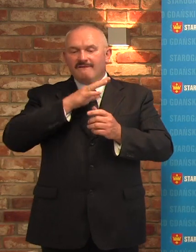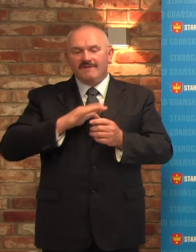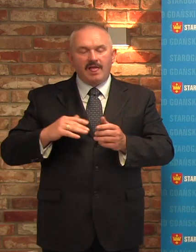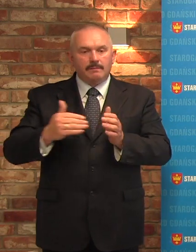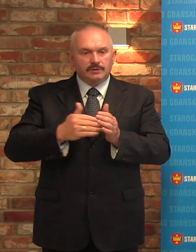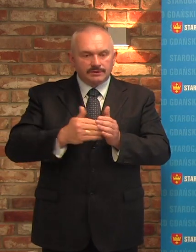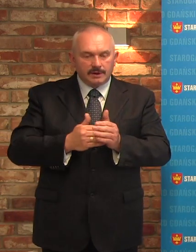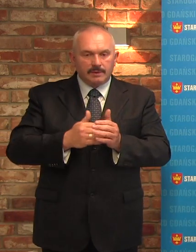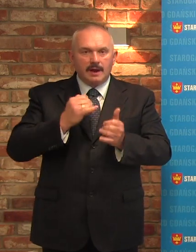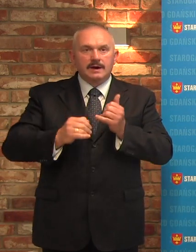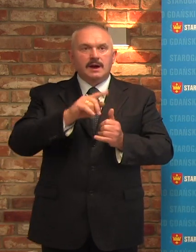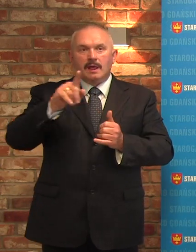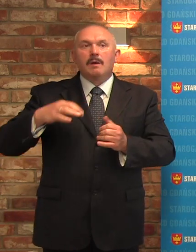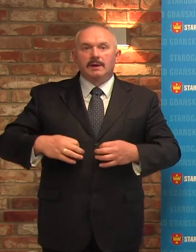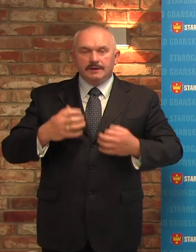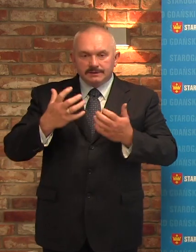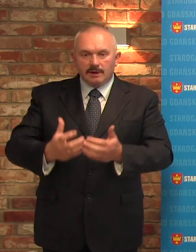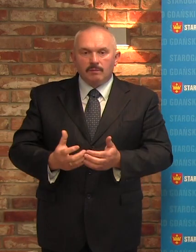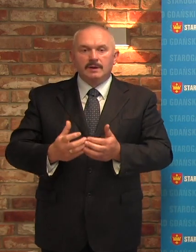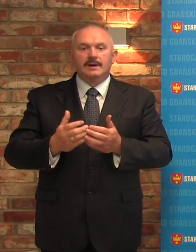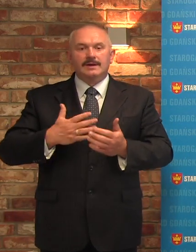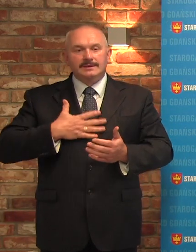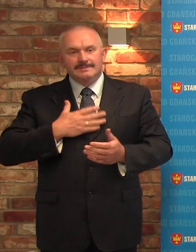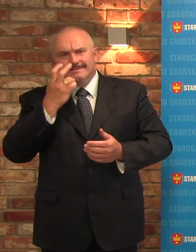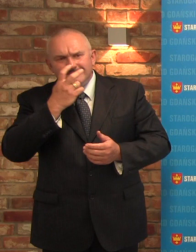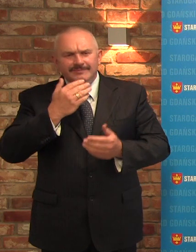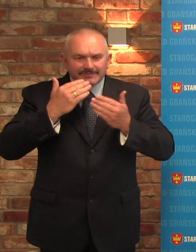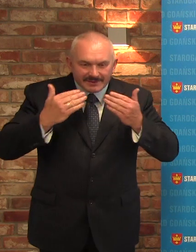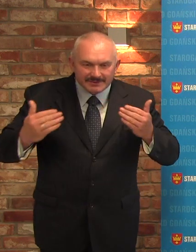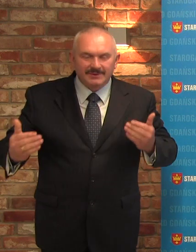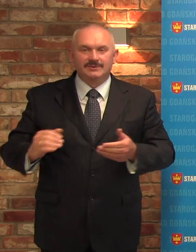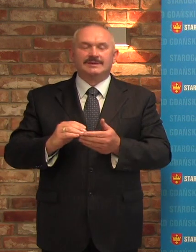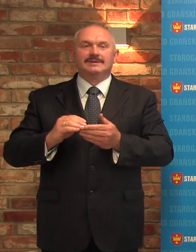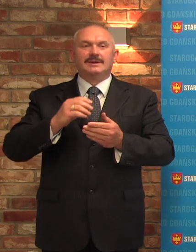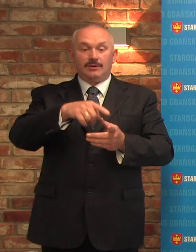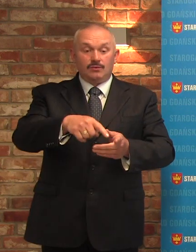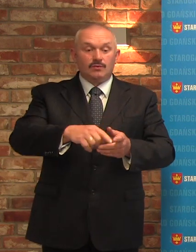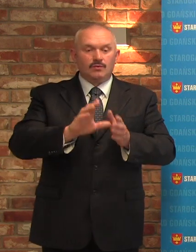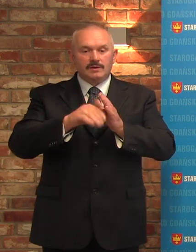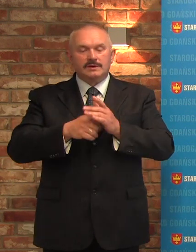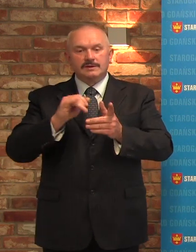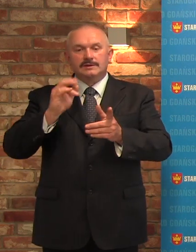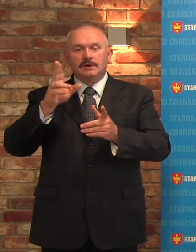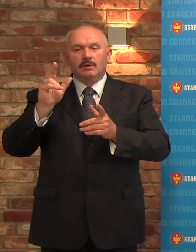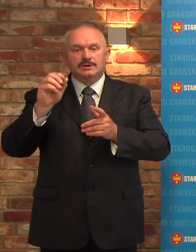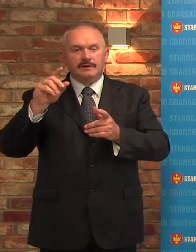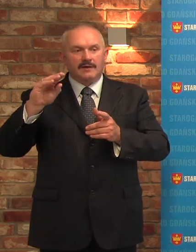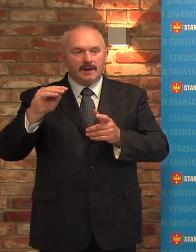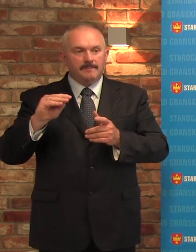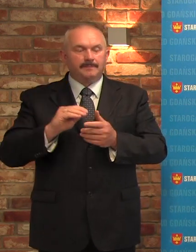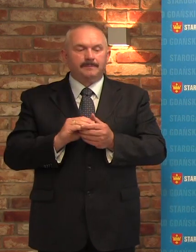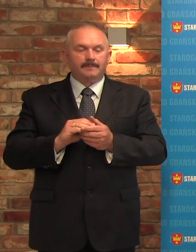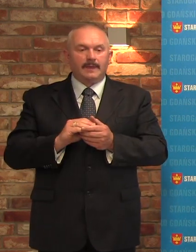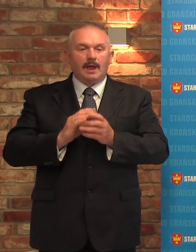Jeśli pragnie pan sobie zaskarbić sympatię i wdzięczność Starogardzian i mieszkańców Kociewia, to